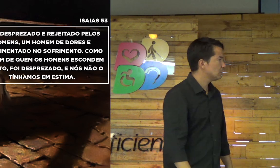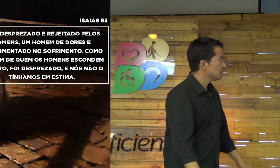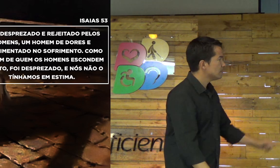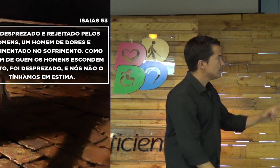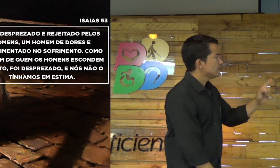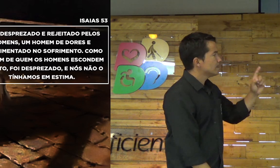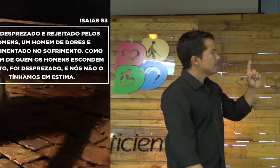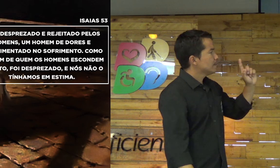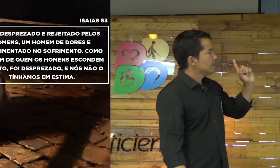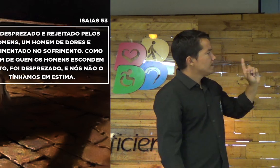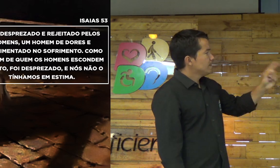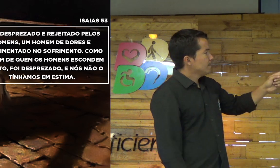também.